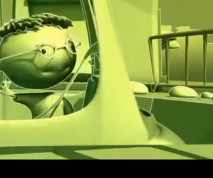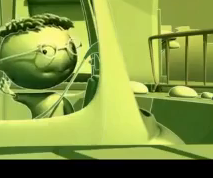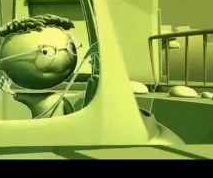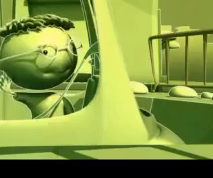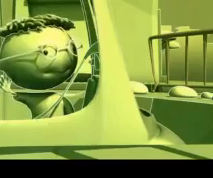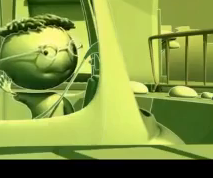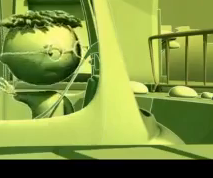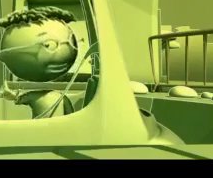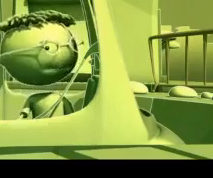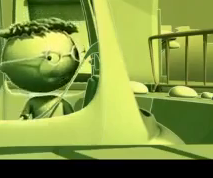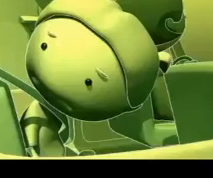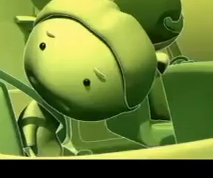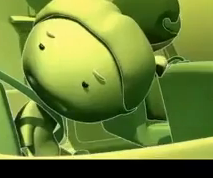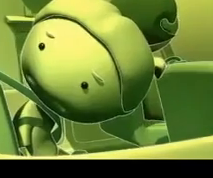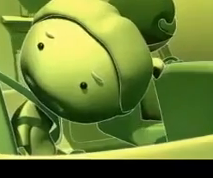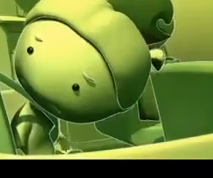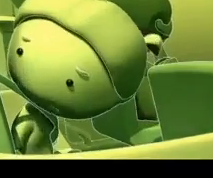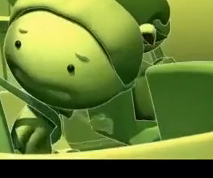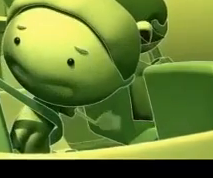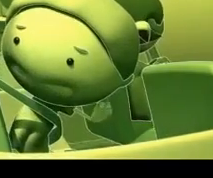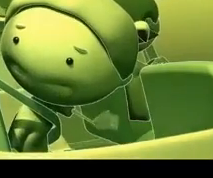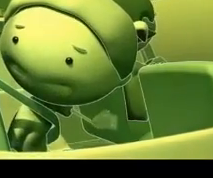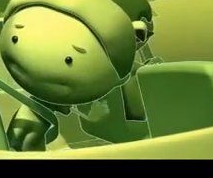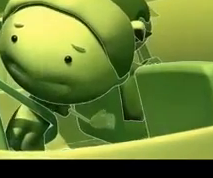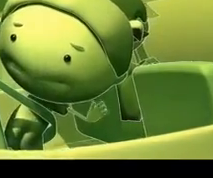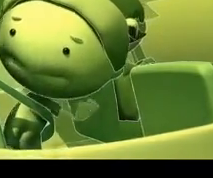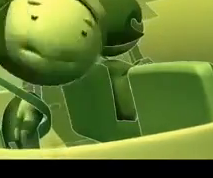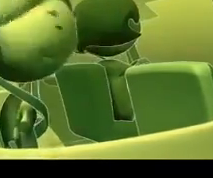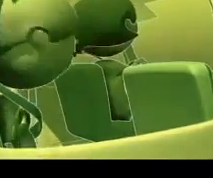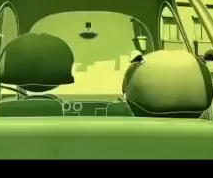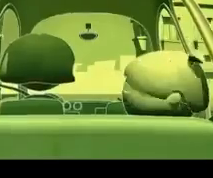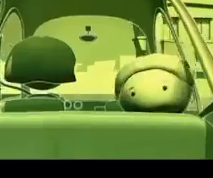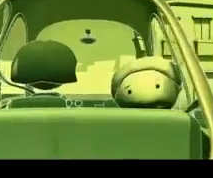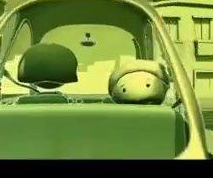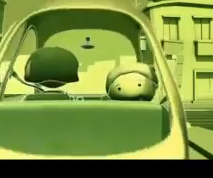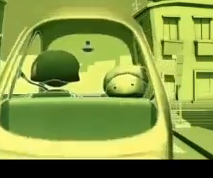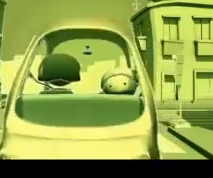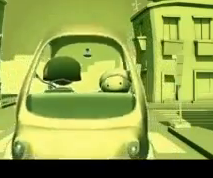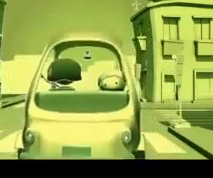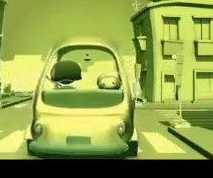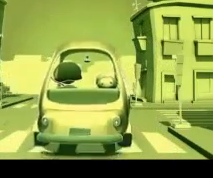La madre de Carla solo tuvo que dar una pequeña vuelta y llegó a la escuela sin más contratiempos.